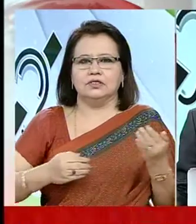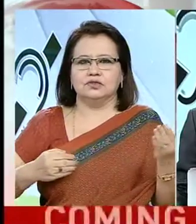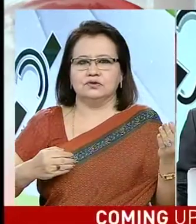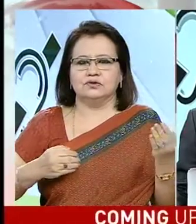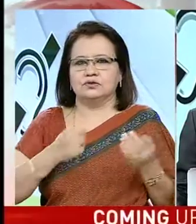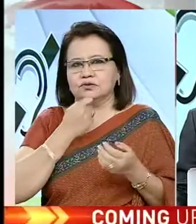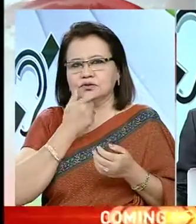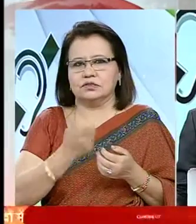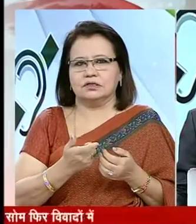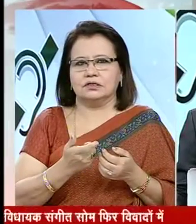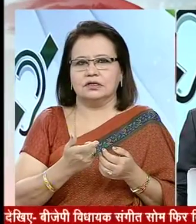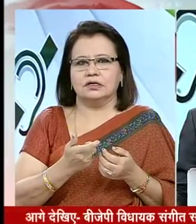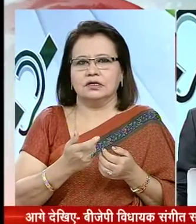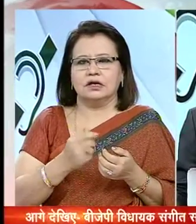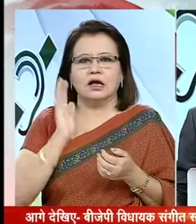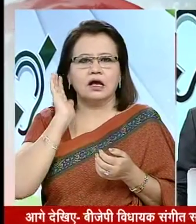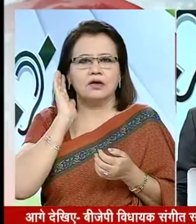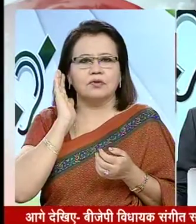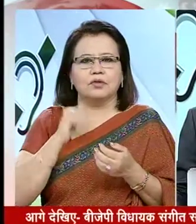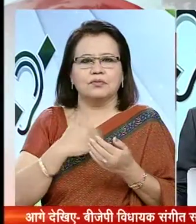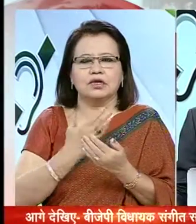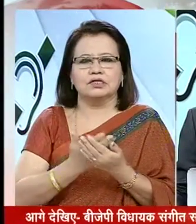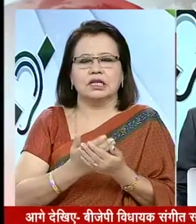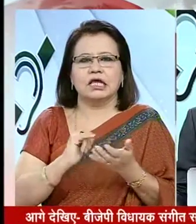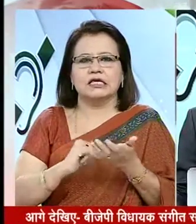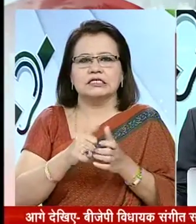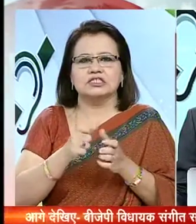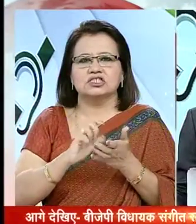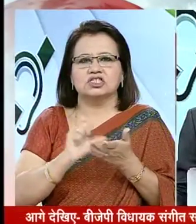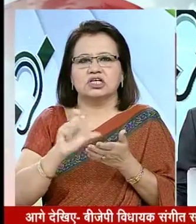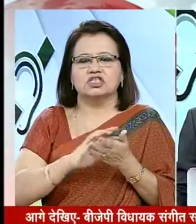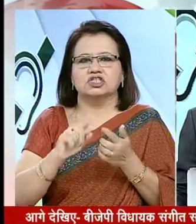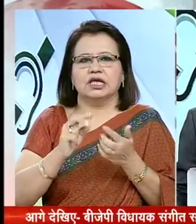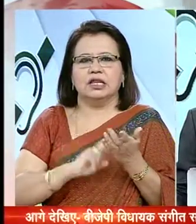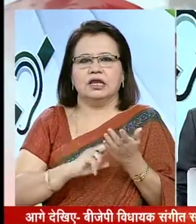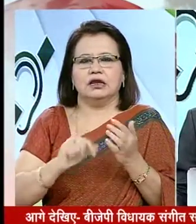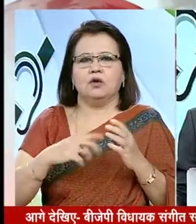ताजा और एहम खबरों के साथ है मैं हूँ सचिन और खबरों को पेश करेंगी रजनी कालरा